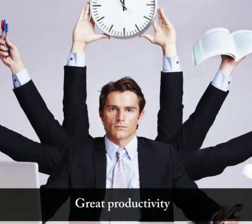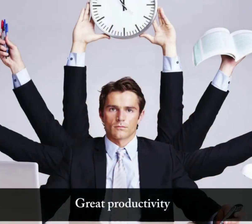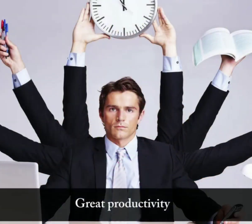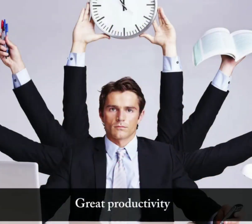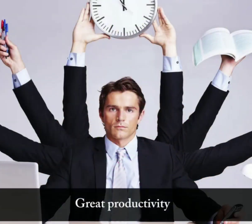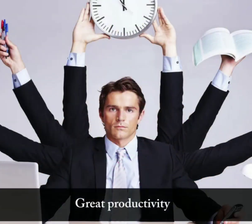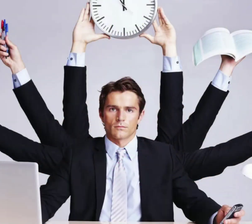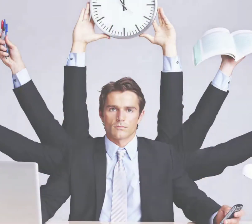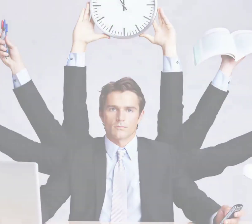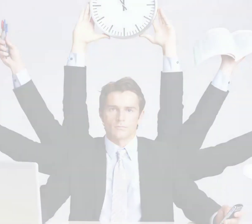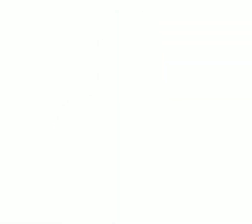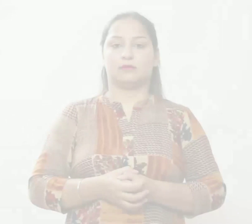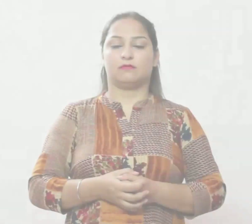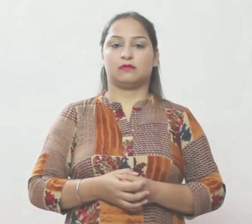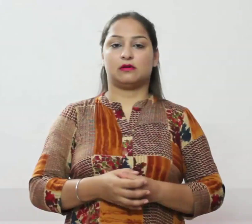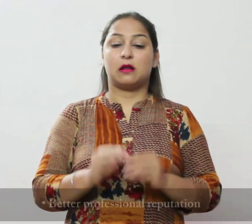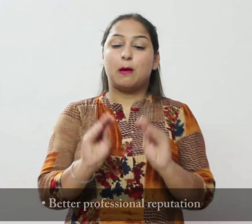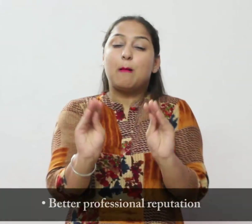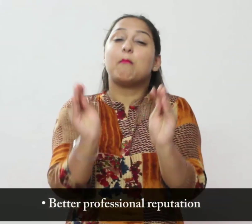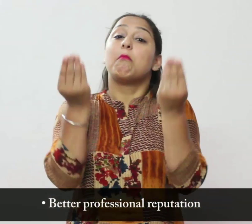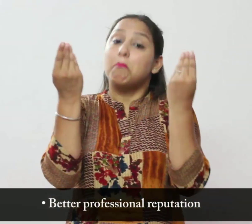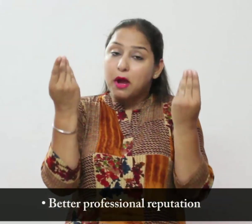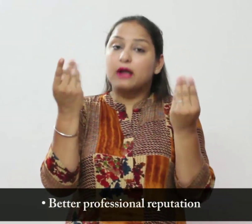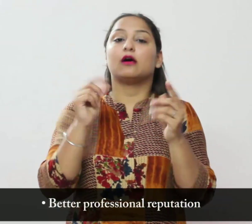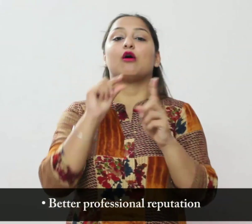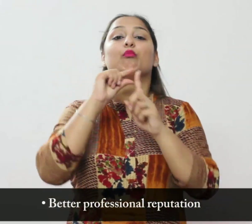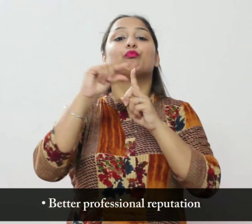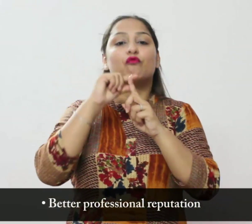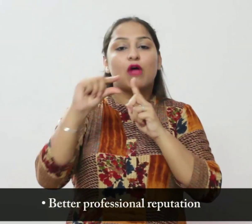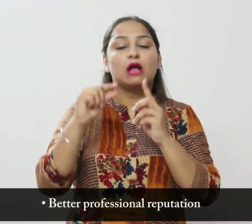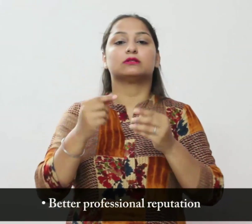बहतर पेशेवार प्रतिशिष्ठा